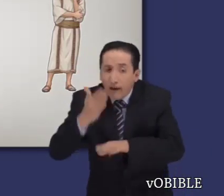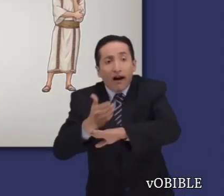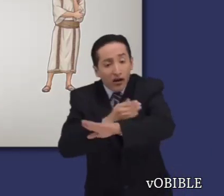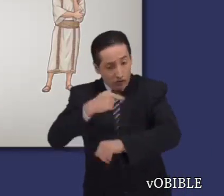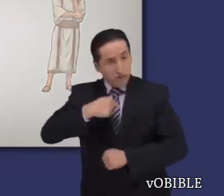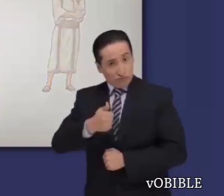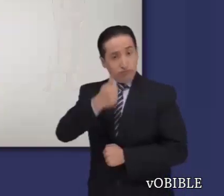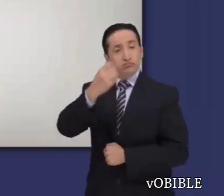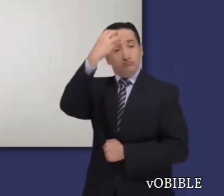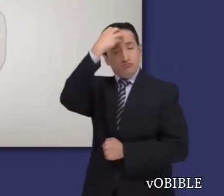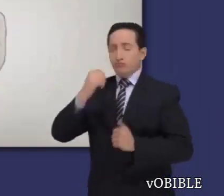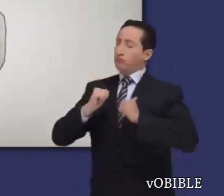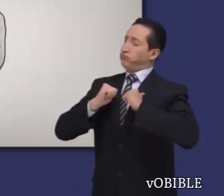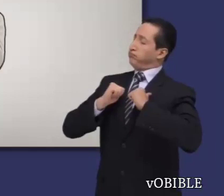judío.